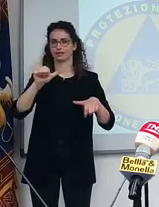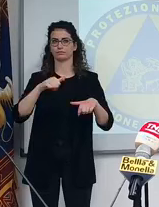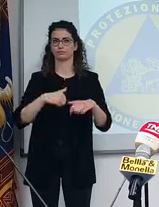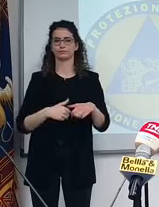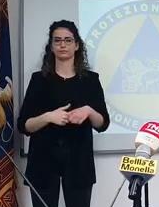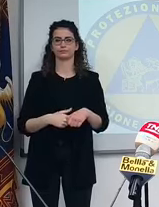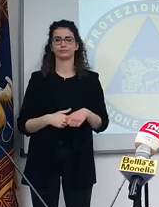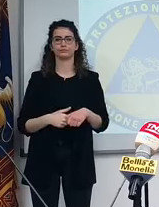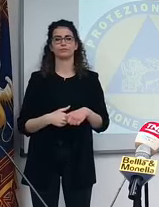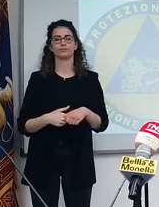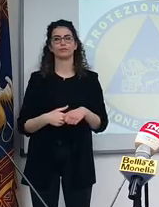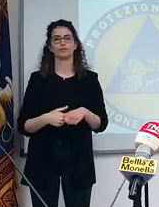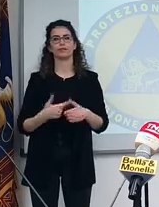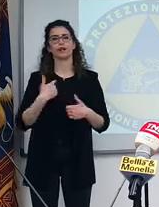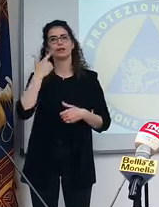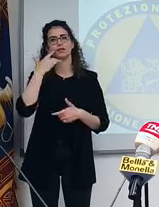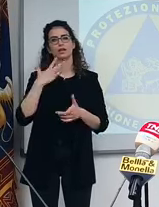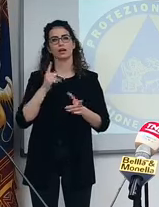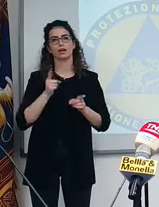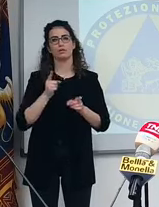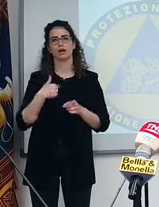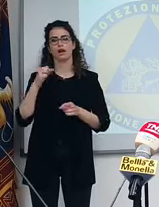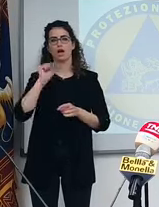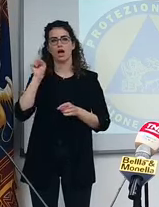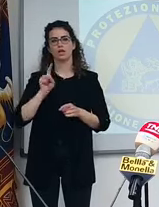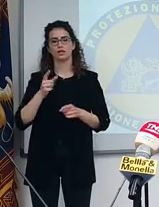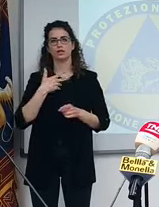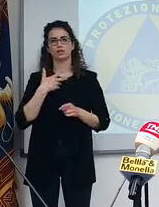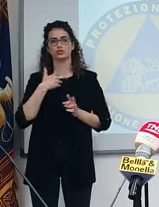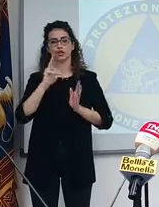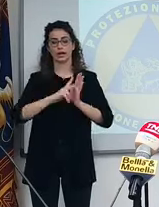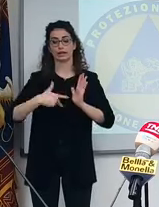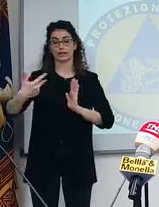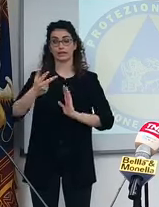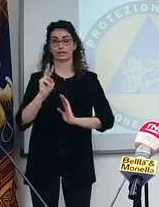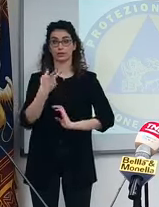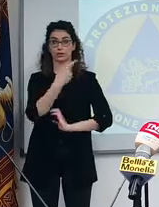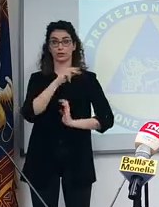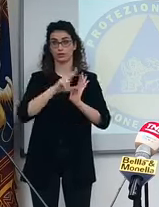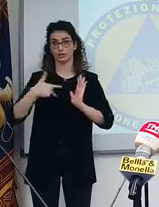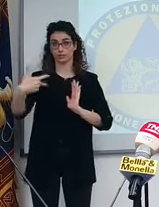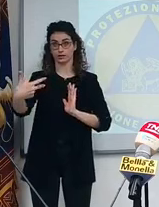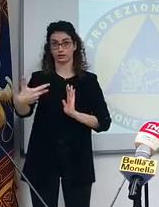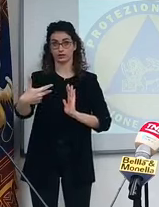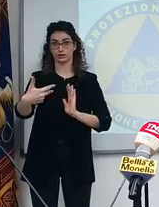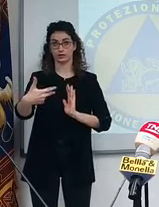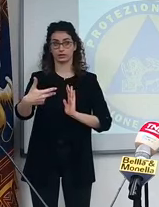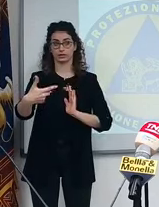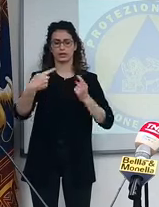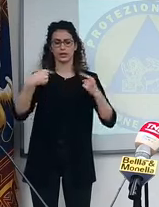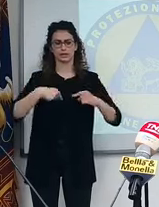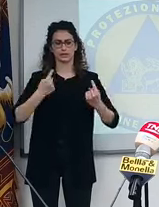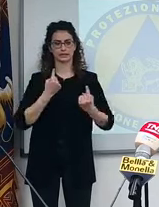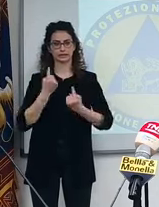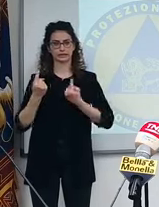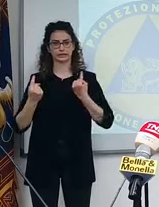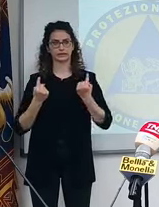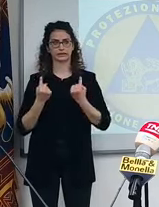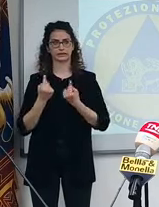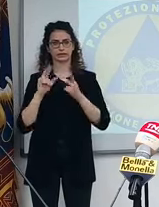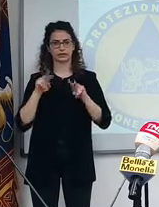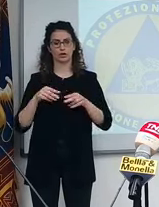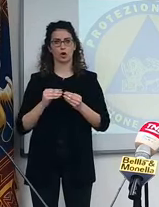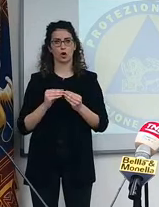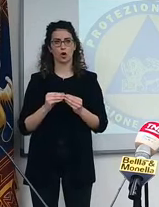noi sappiamo che l'AstraZeneca ha tre mesi per il richiamo, per cui in questo caso come viene valutata